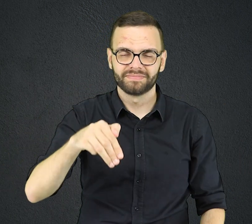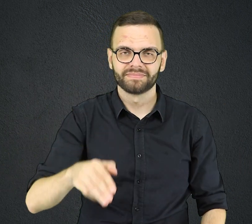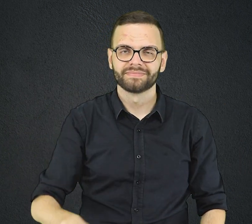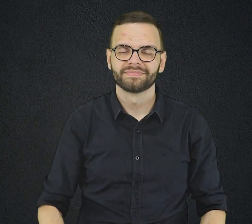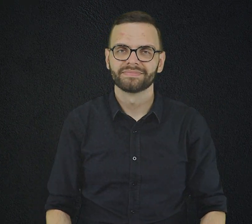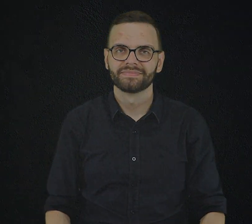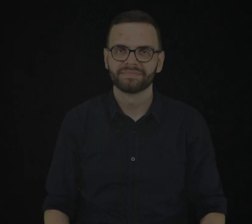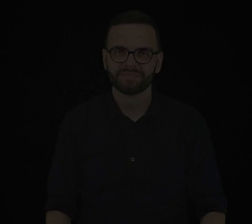Obrigado.